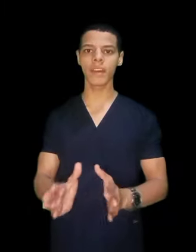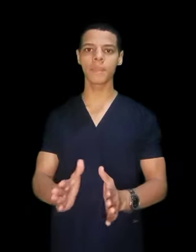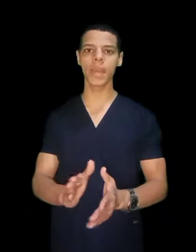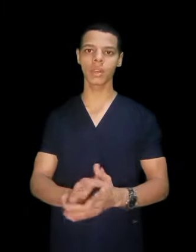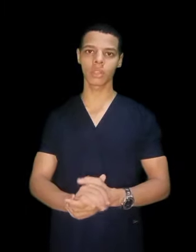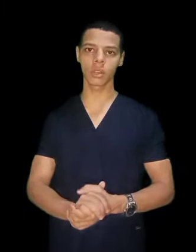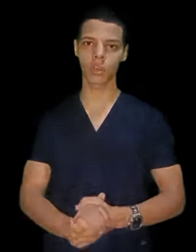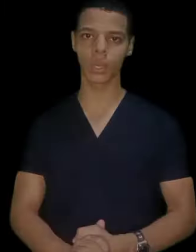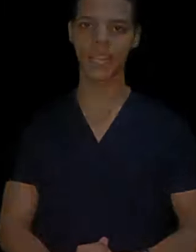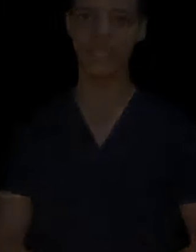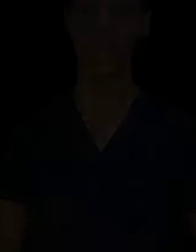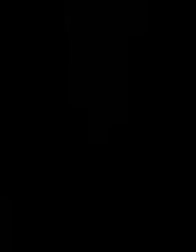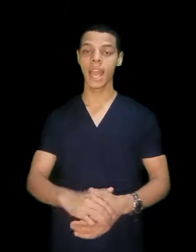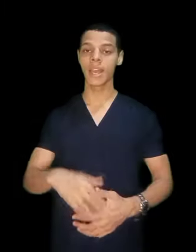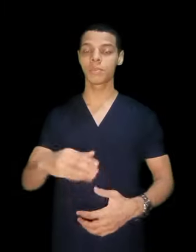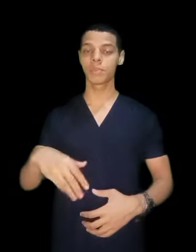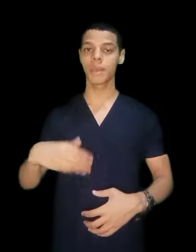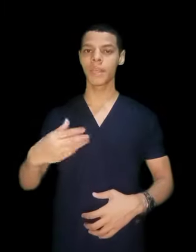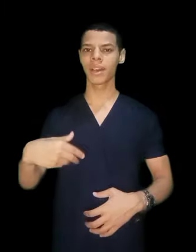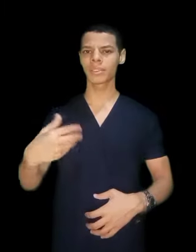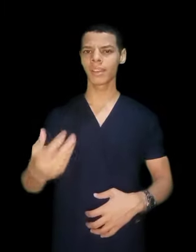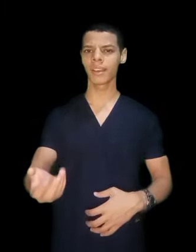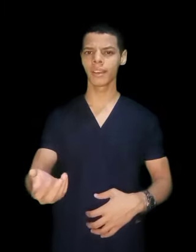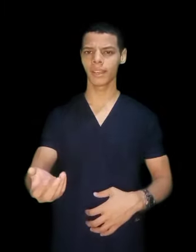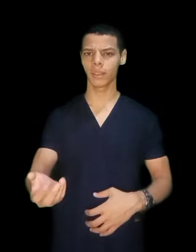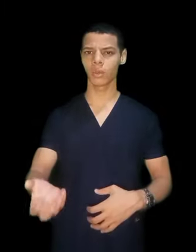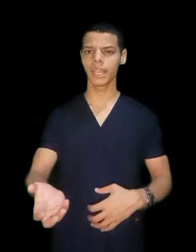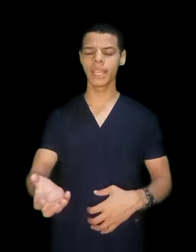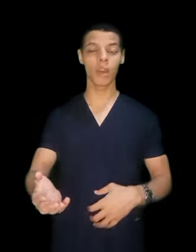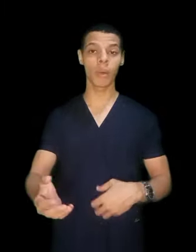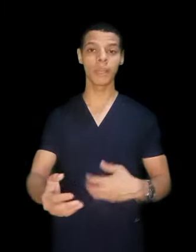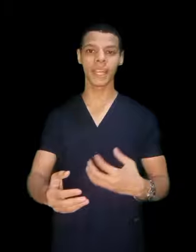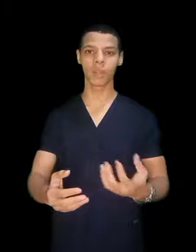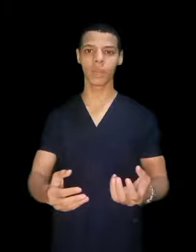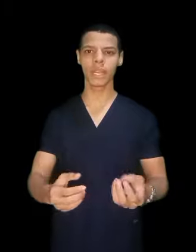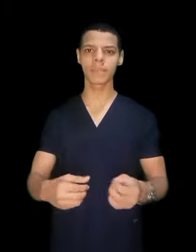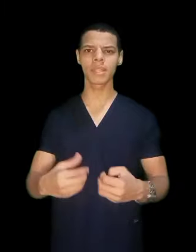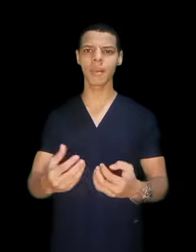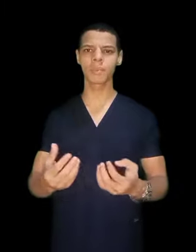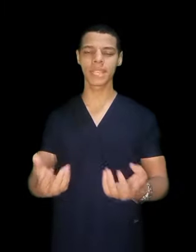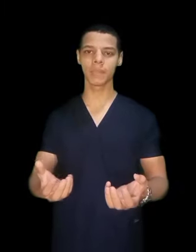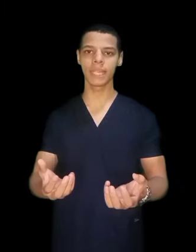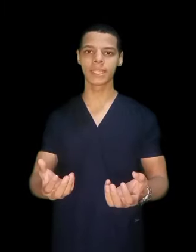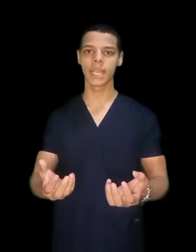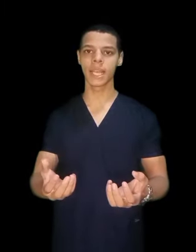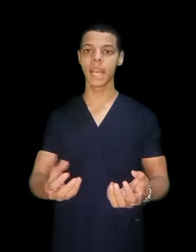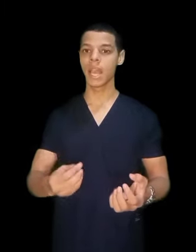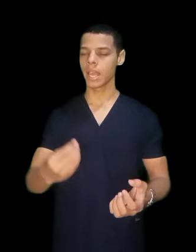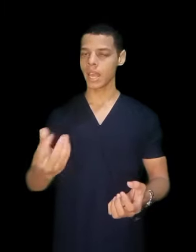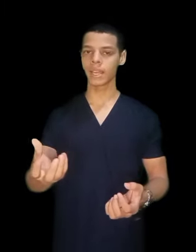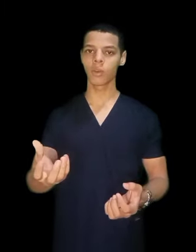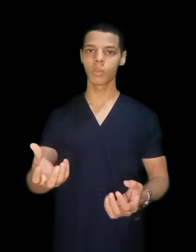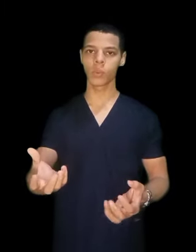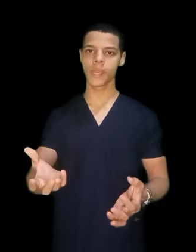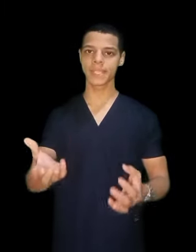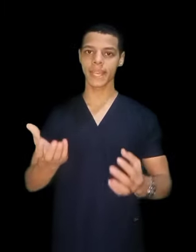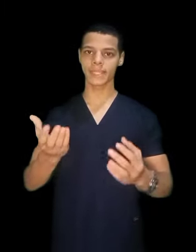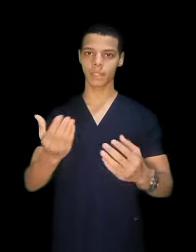فهبدأ اختار الكلية دي انا مش ببدأ اختار الكلية او ببعد عن كلية بسبب سلبيتها انا لو المميزات